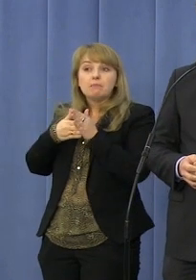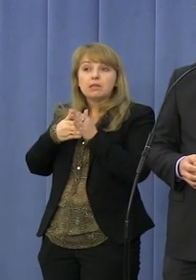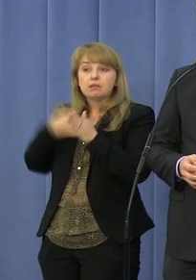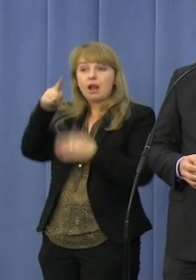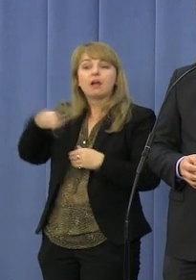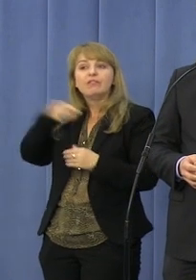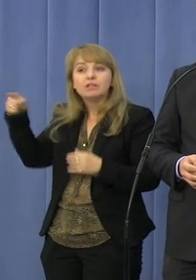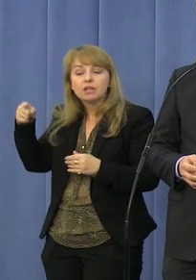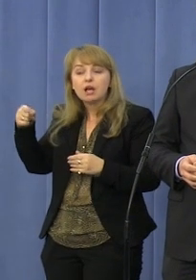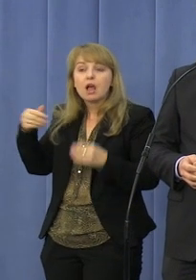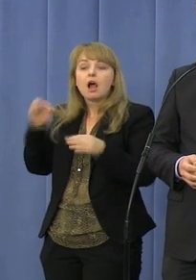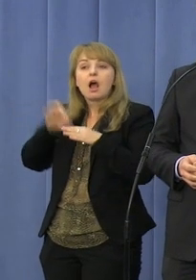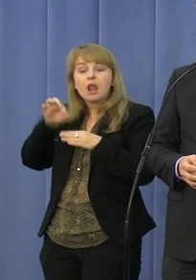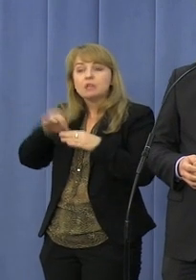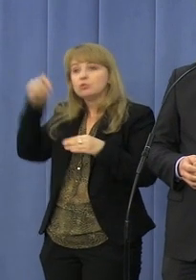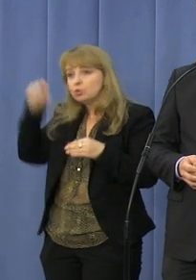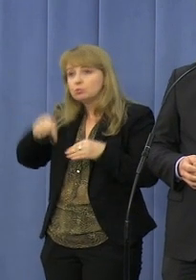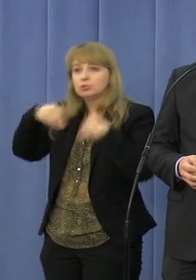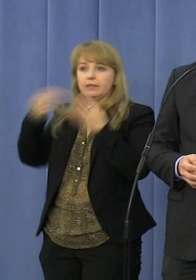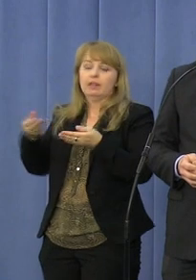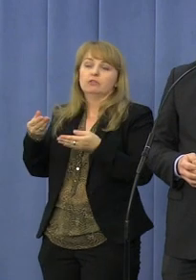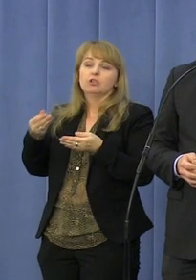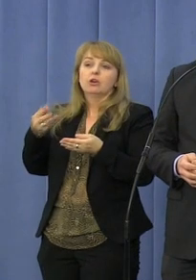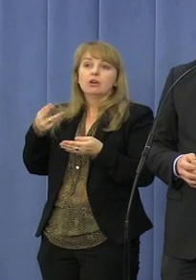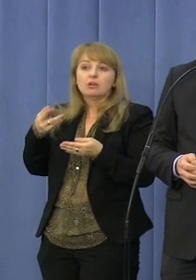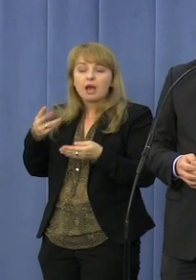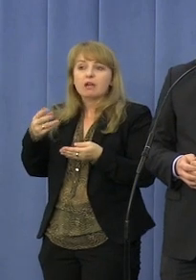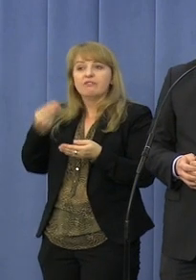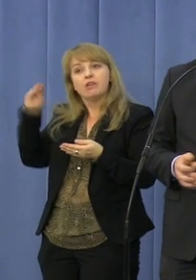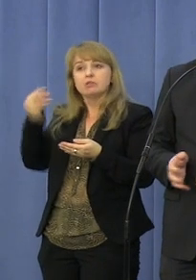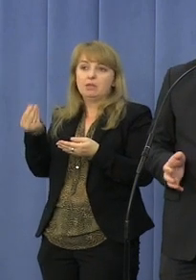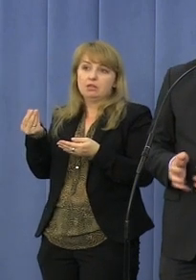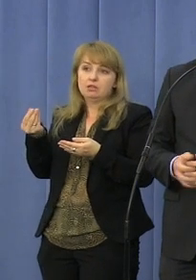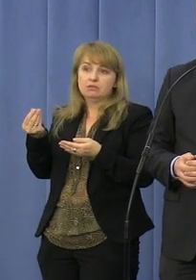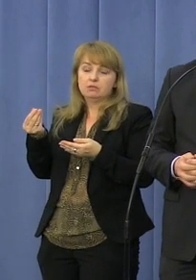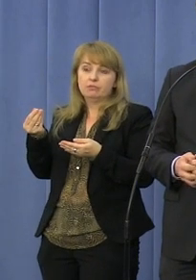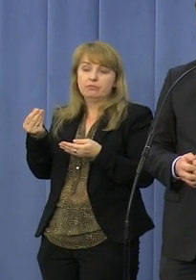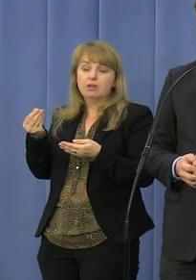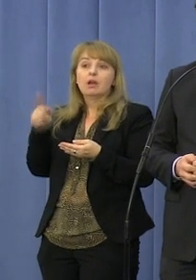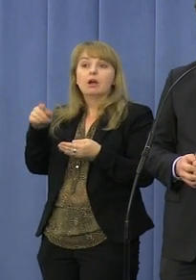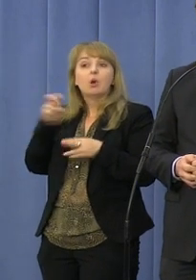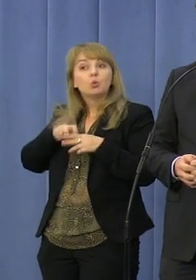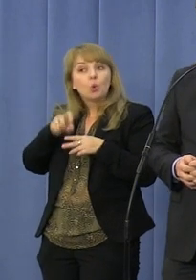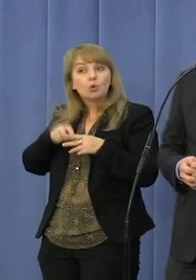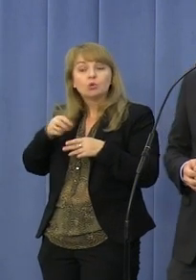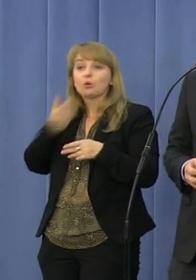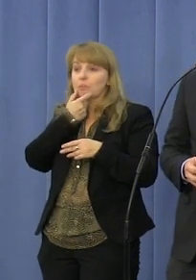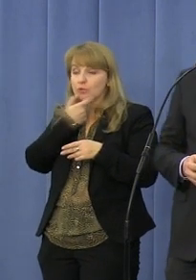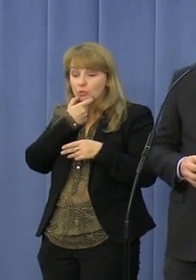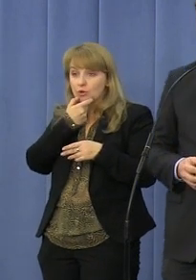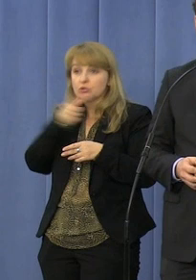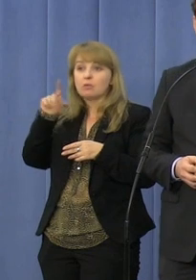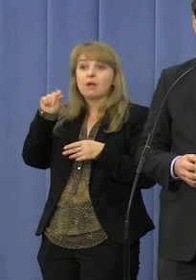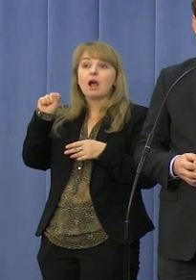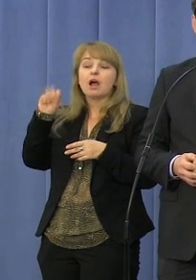nowotworów w Polsce. Pan doktor z Centrum Onkologii w Bydgoszczy, pan